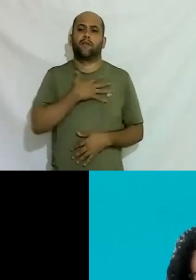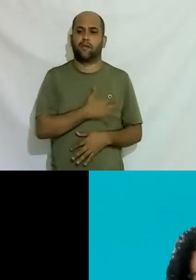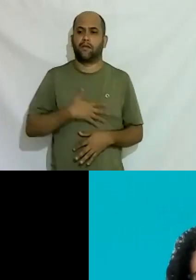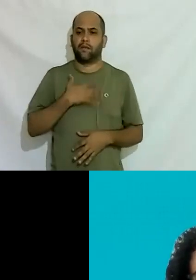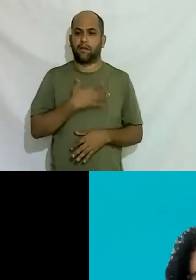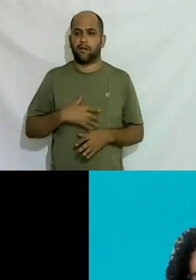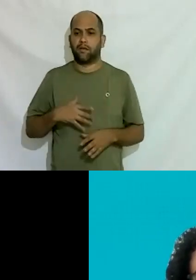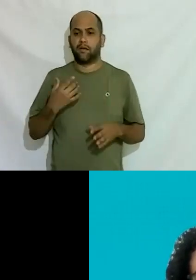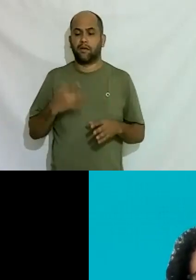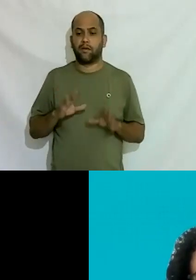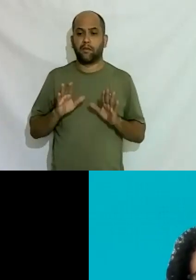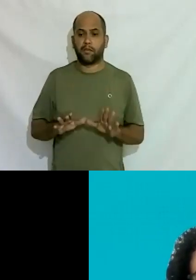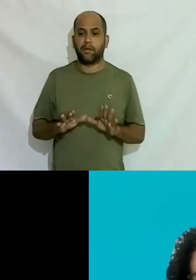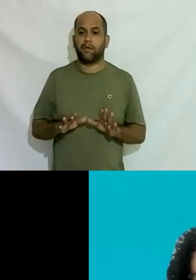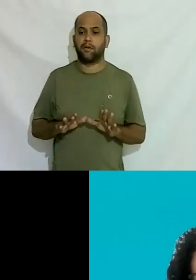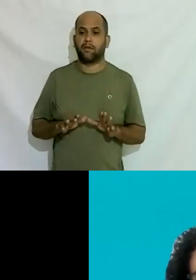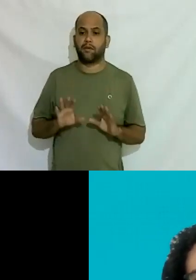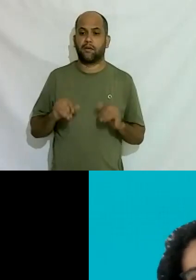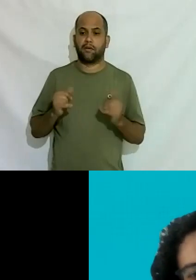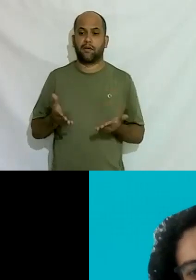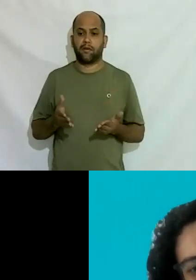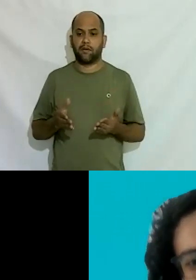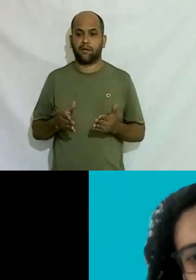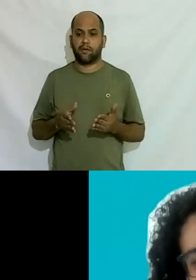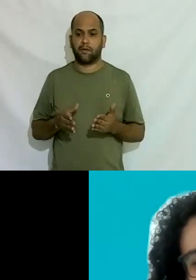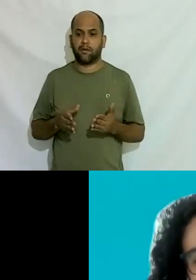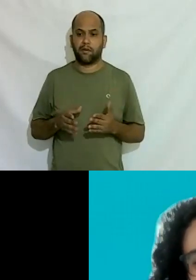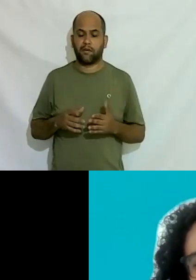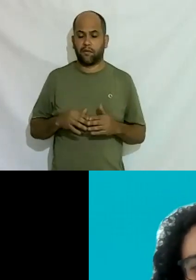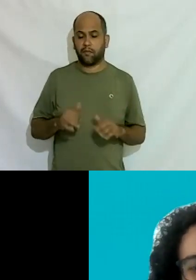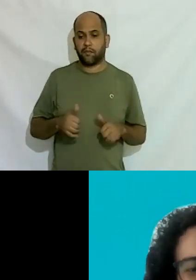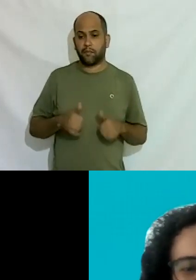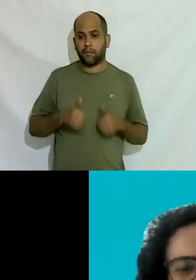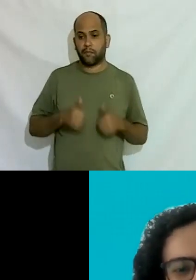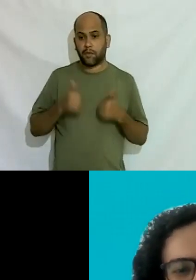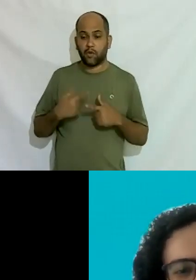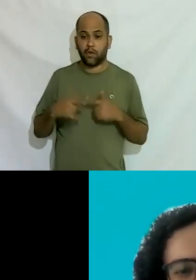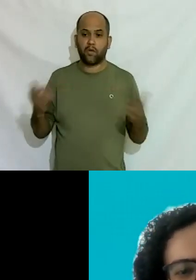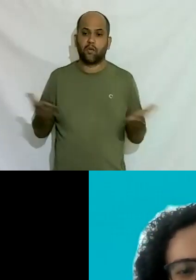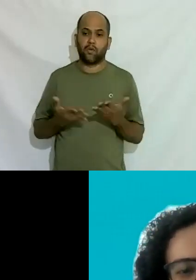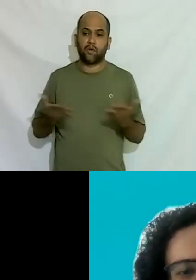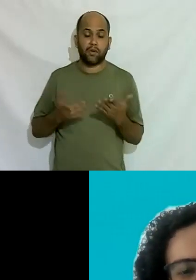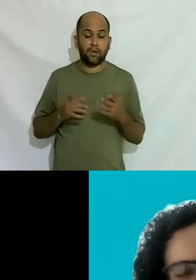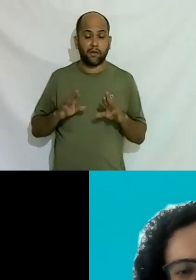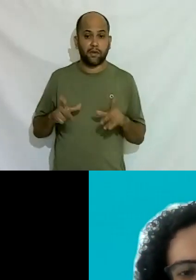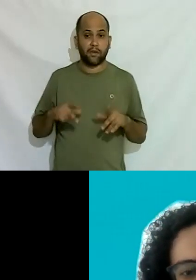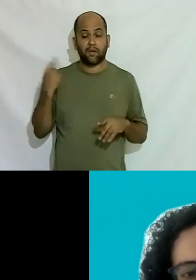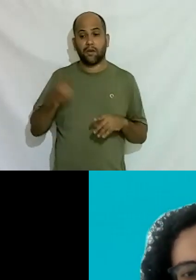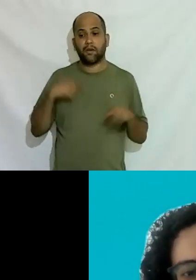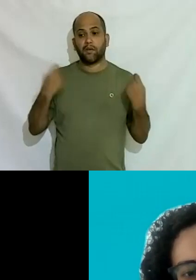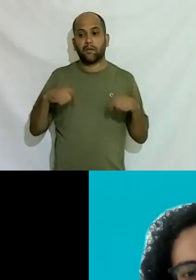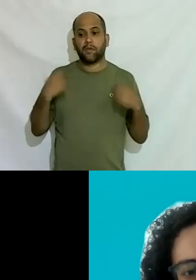porque é lei né então hoje mais ainda porque hoje é incrível né então a gente precisa